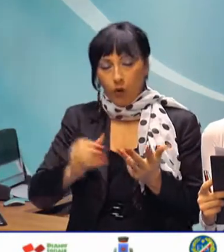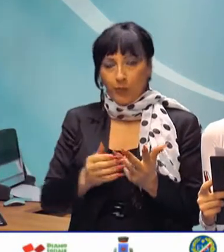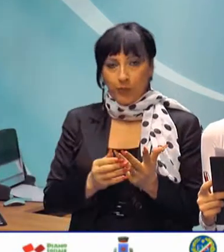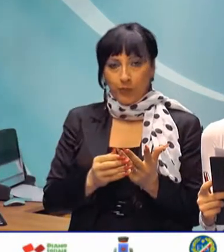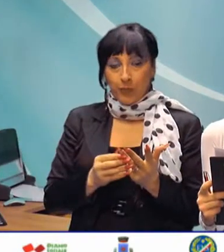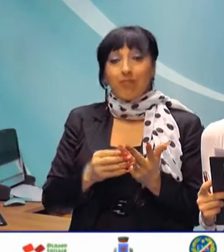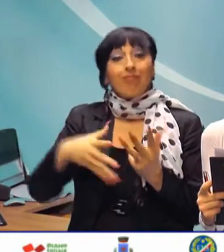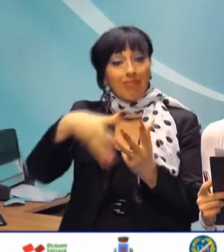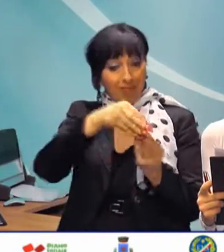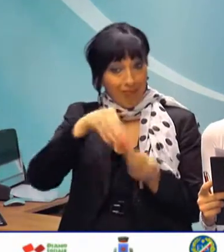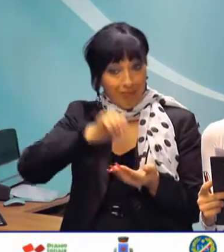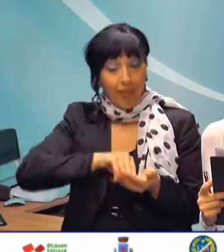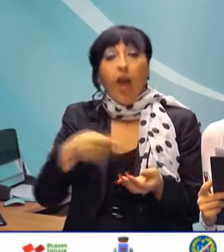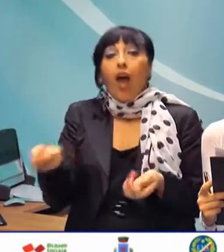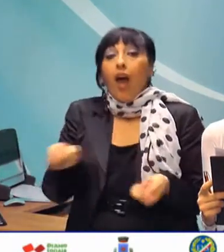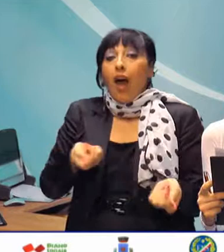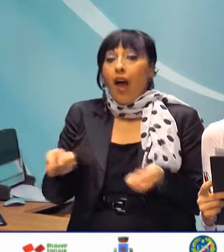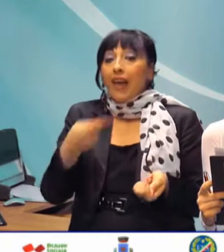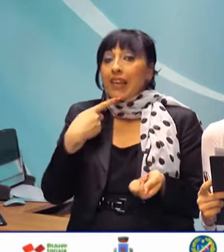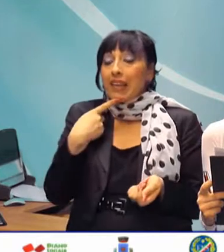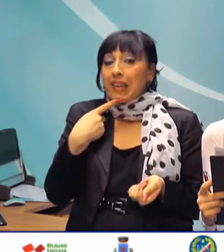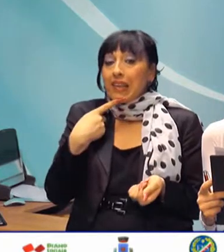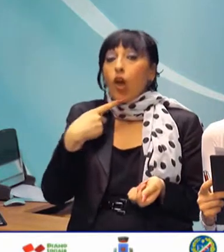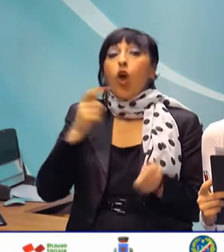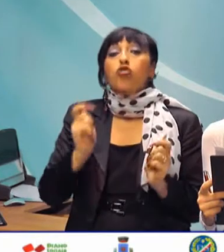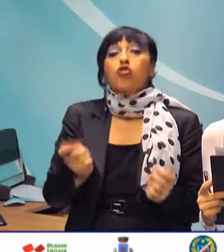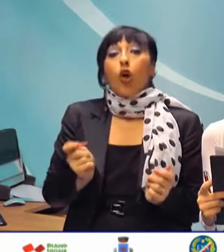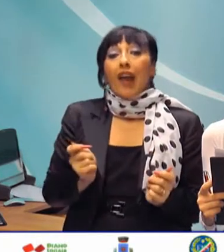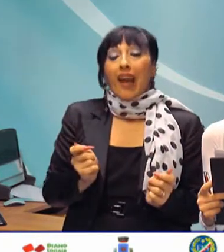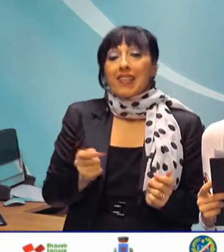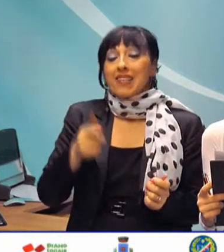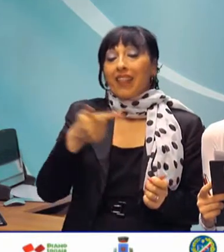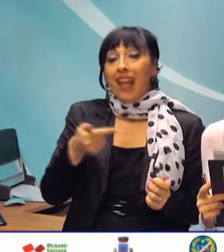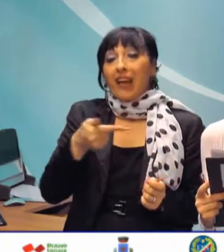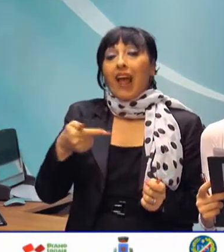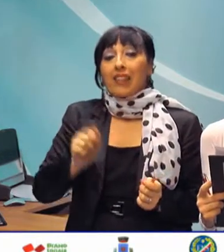L'evento sarà coordinato dalla giornalista Tania Tamburro.